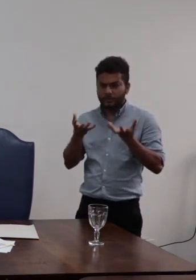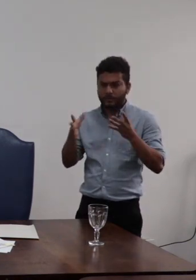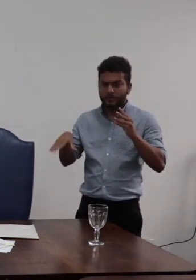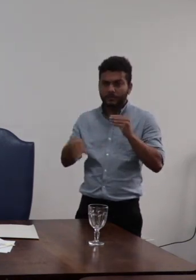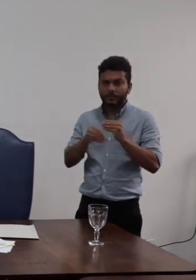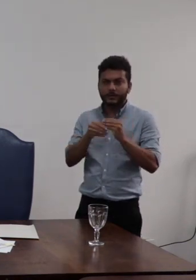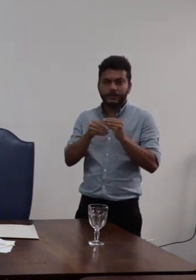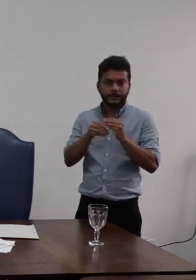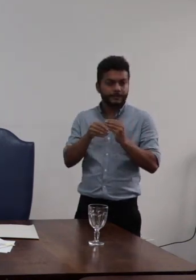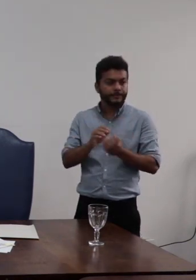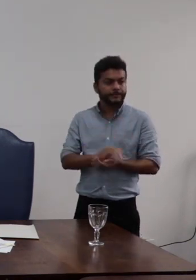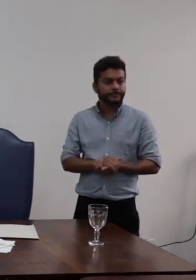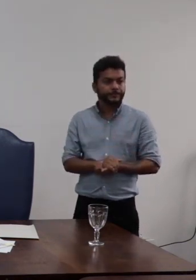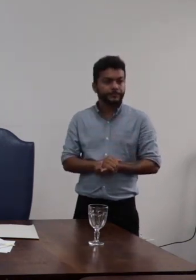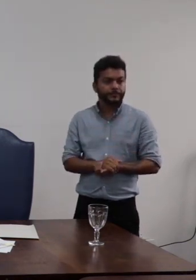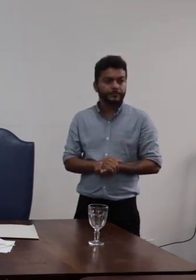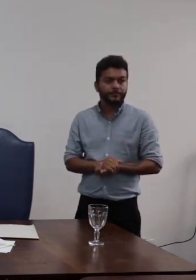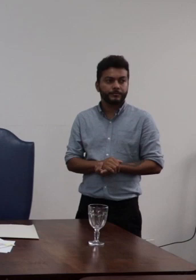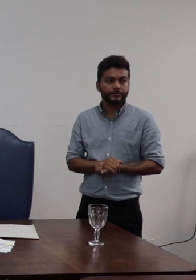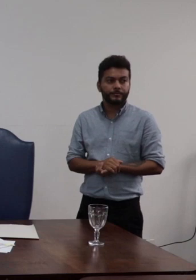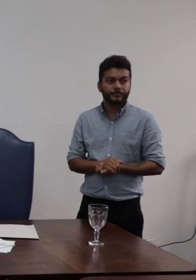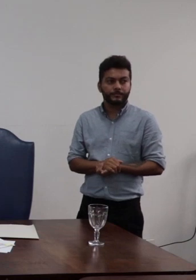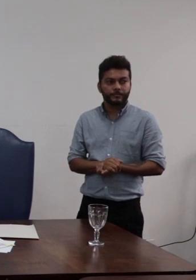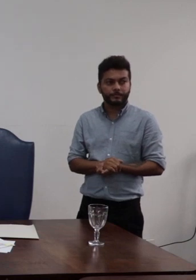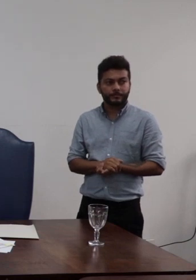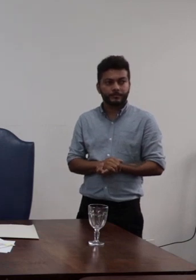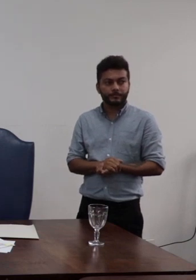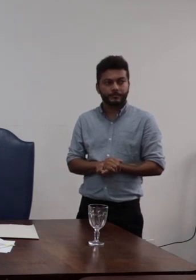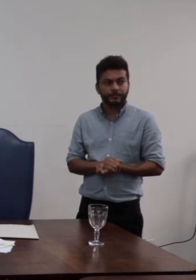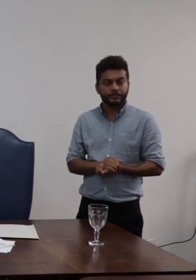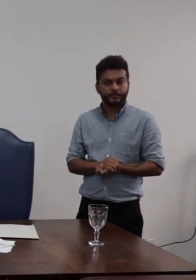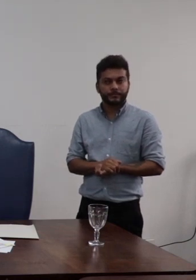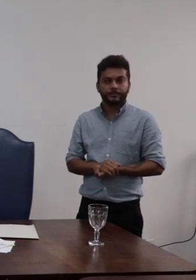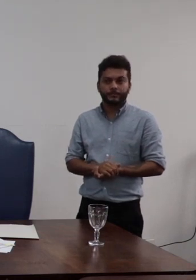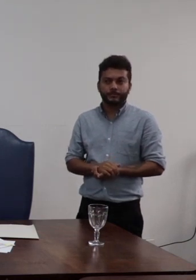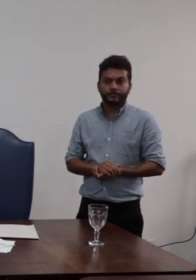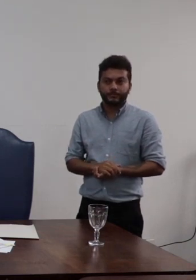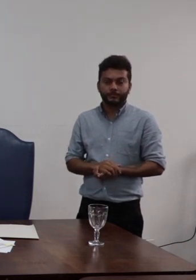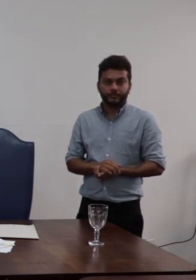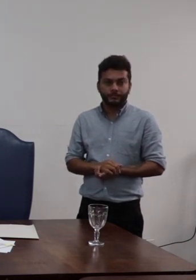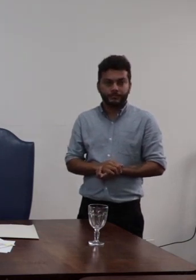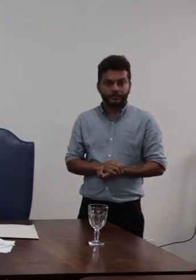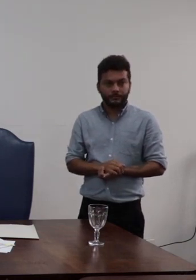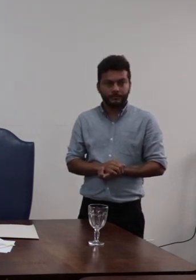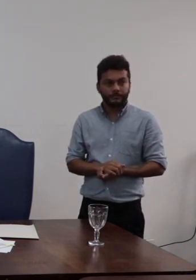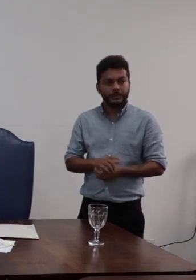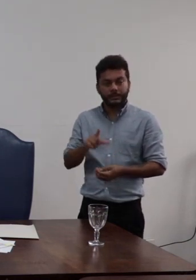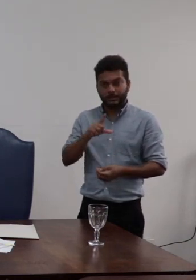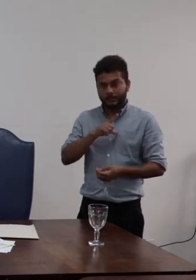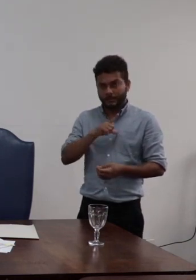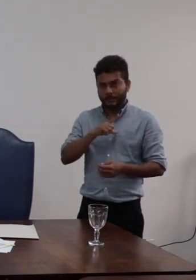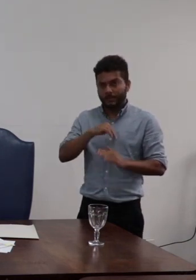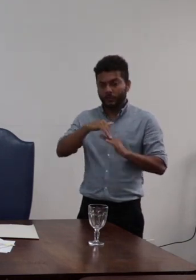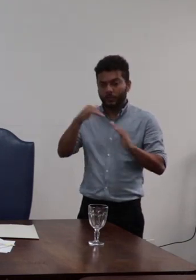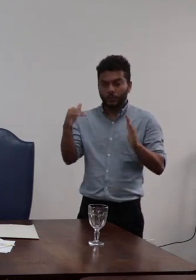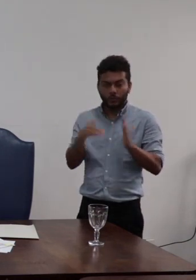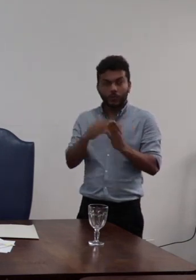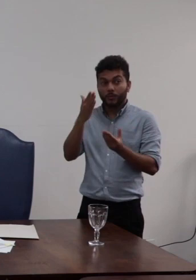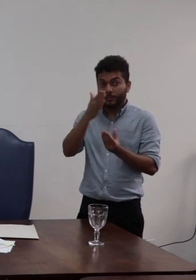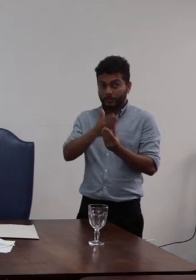na realidade completar Danilo me permita um resumo dessa fala é houve todo o processo o